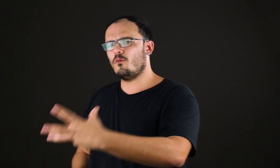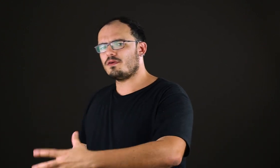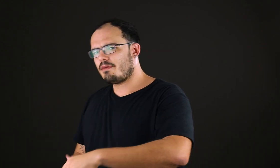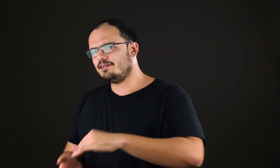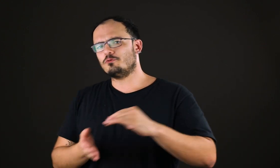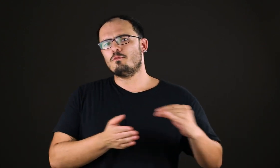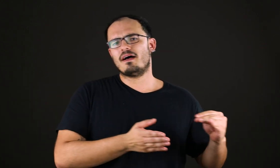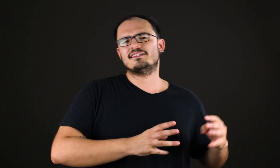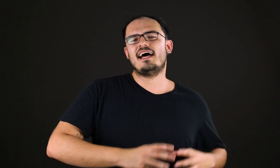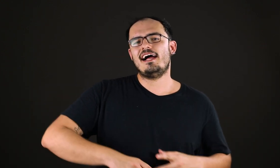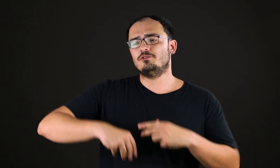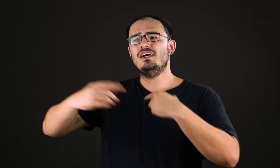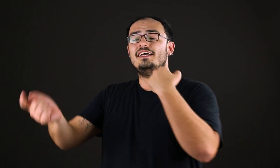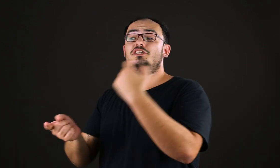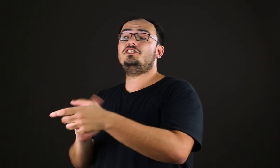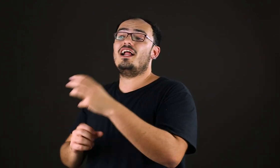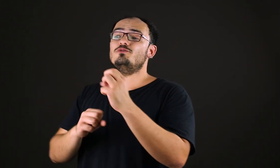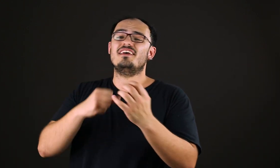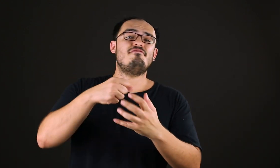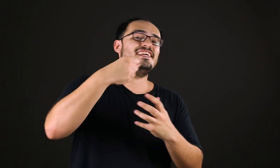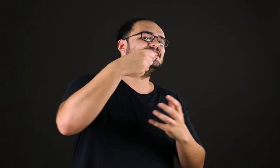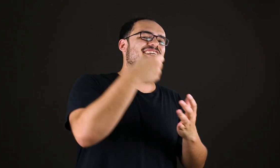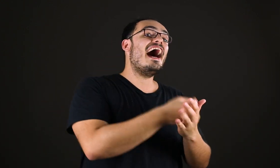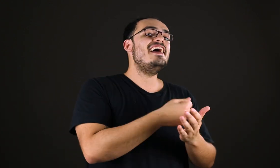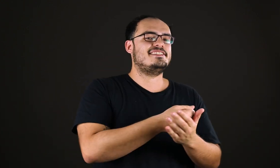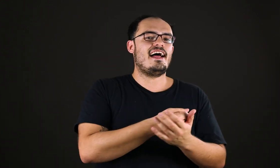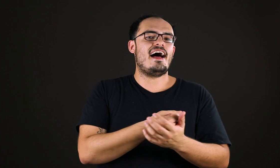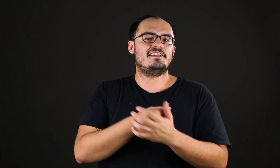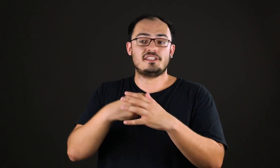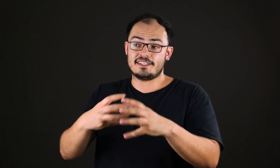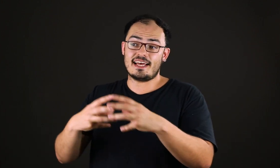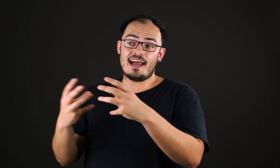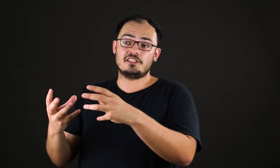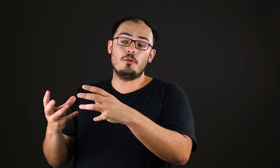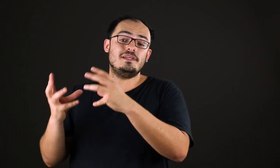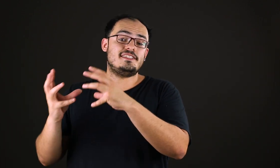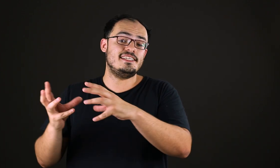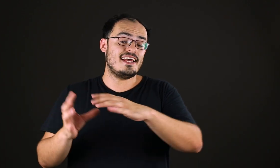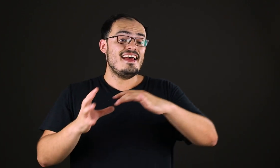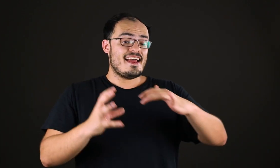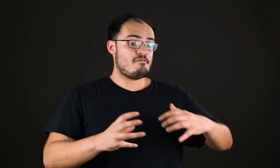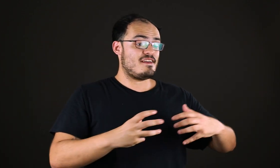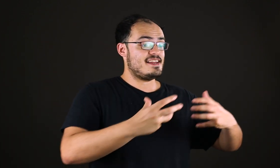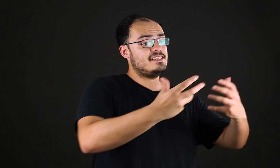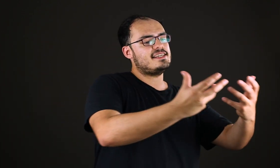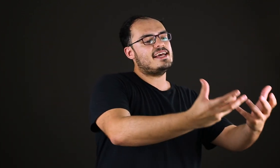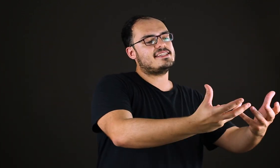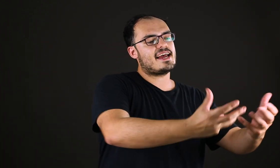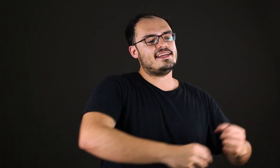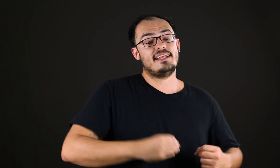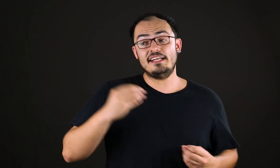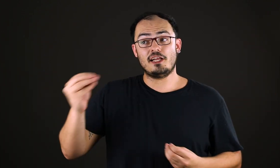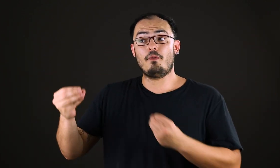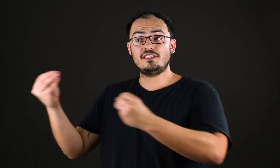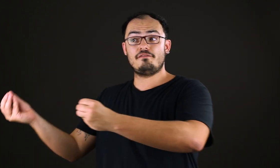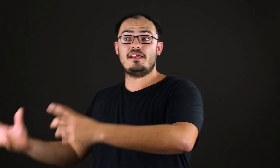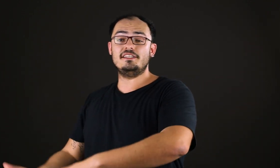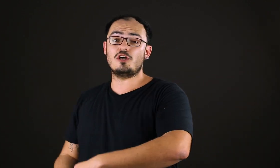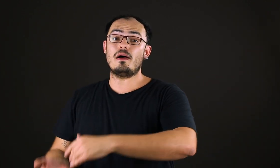rompimento com o passado, de tirar os referenciais da arte. Quer dizer, a arte não precisa referir-se a esta realidade, ela pode referir-se a uma